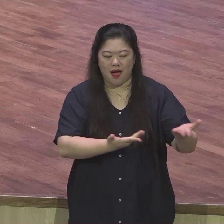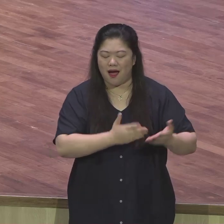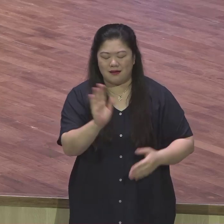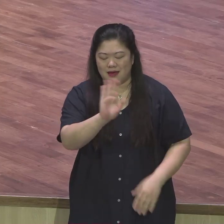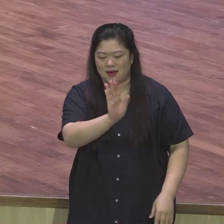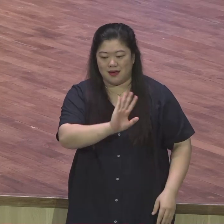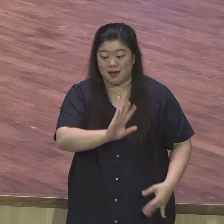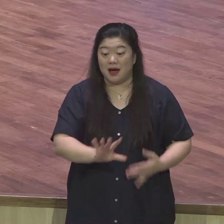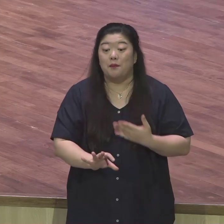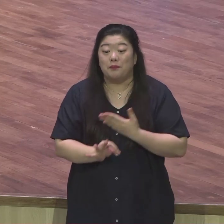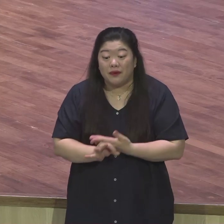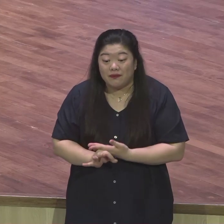평안이 없습니다.